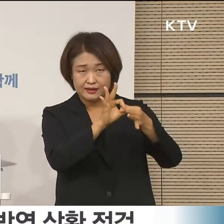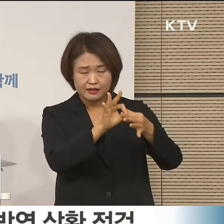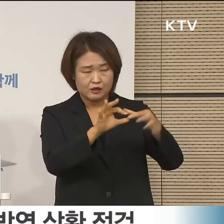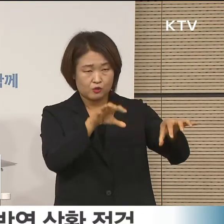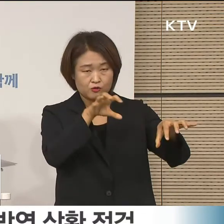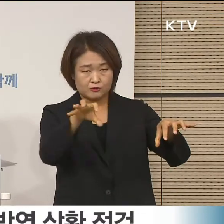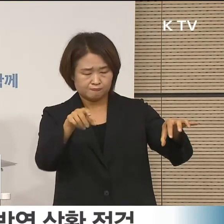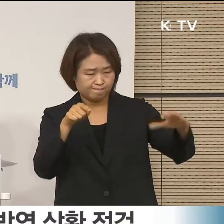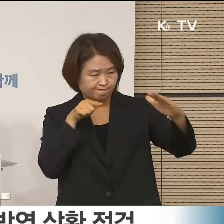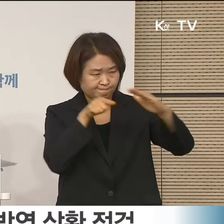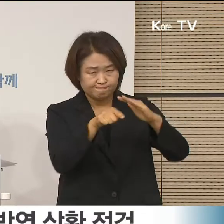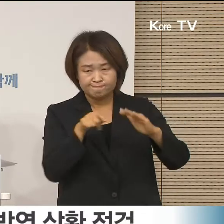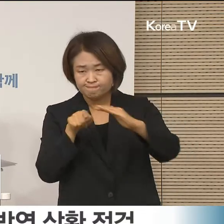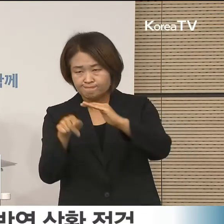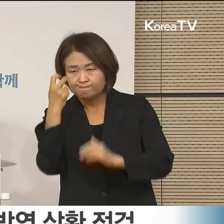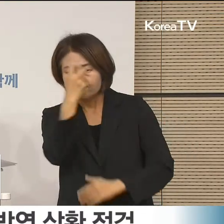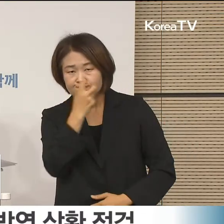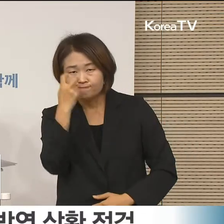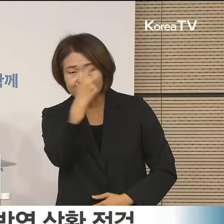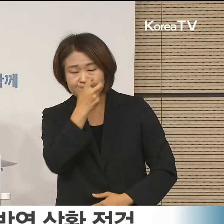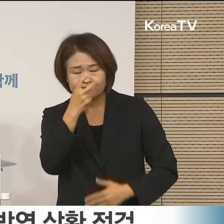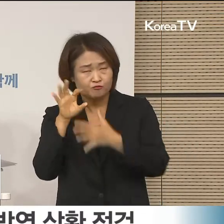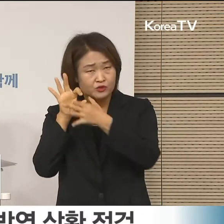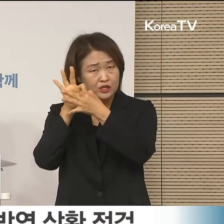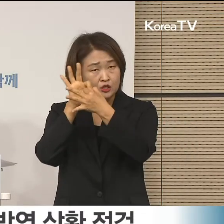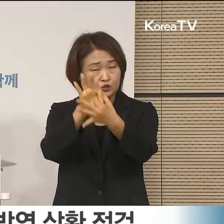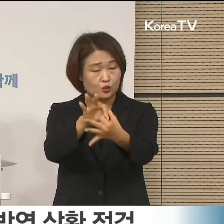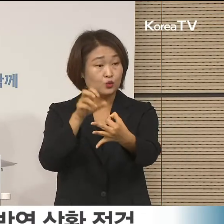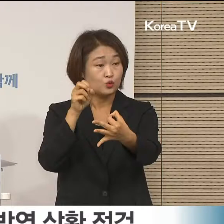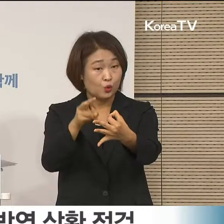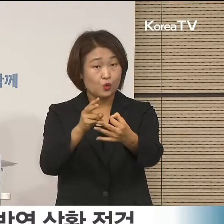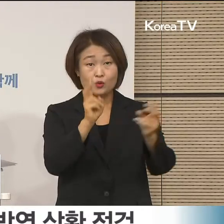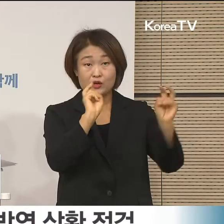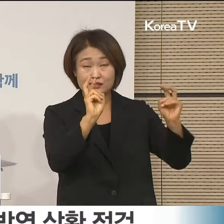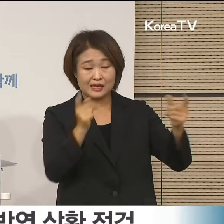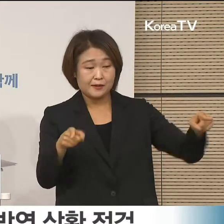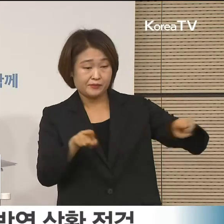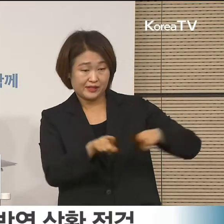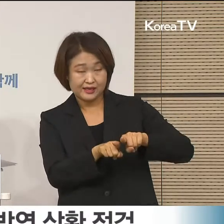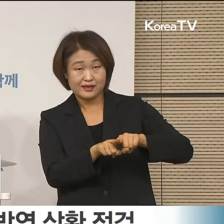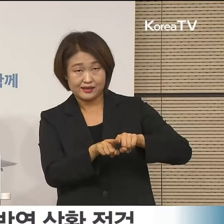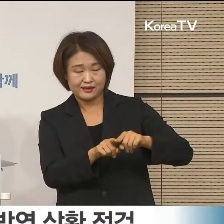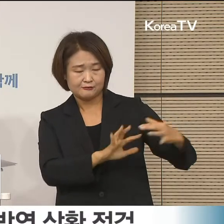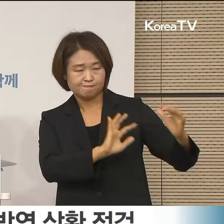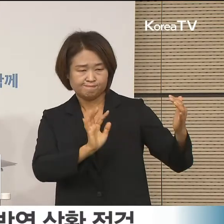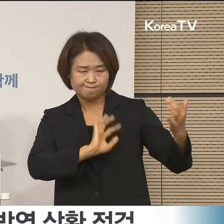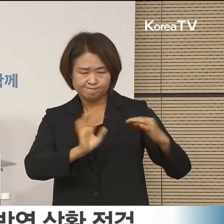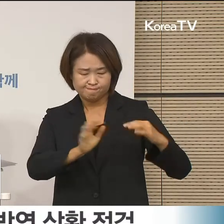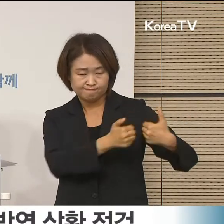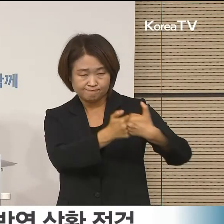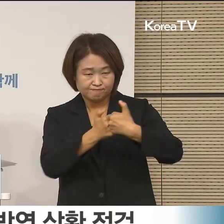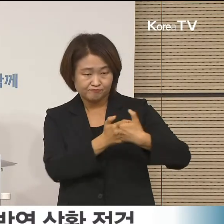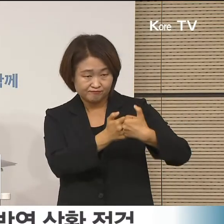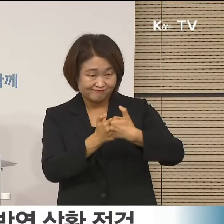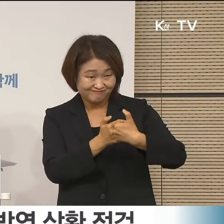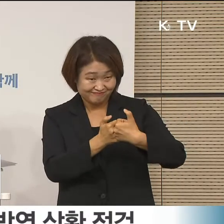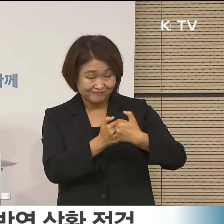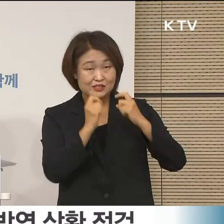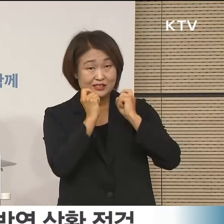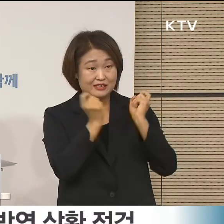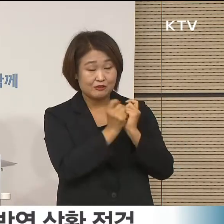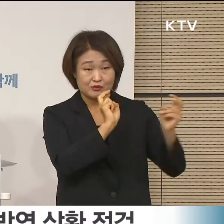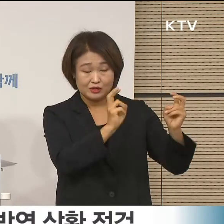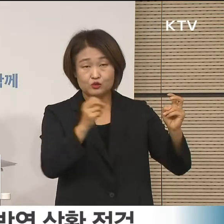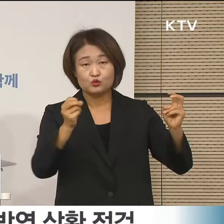추진하고 택배 유통물류회사와의 간담회 등을 개최하고 민간합동으로 철저한